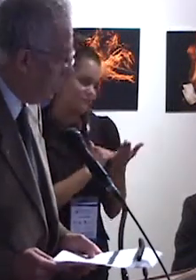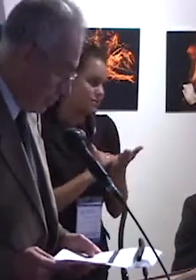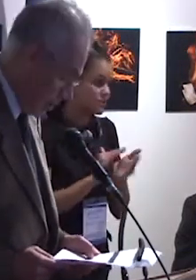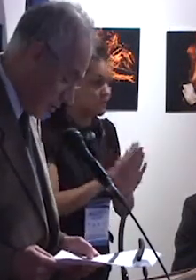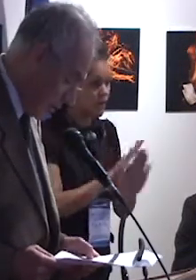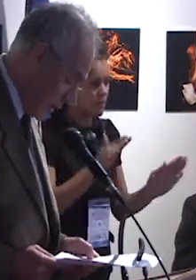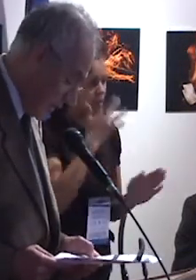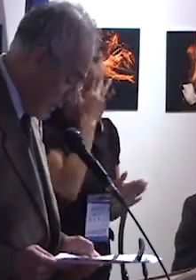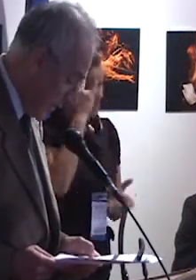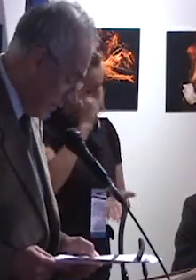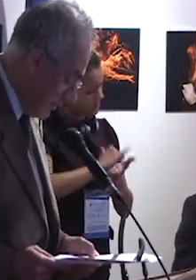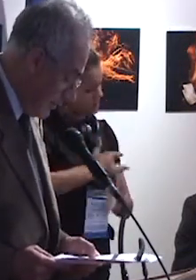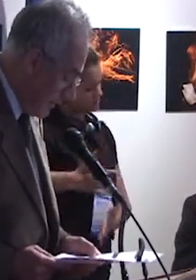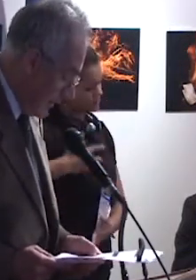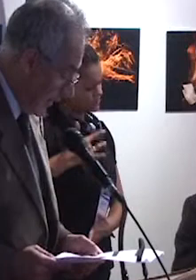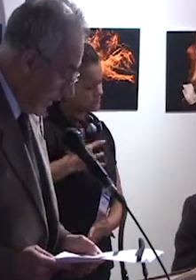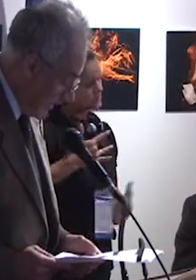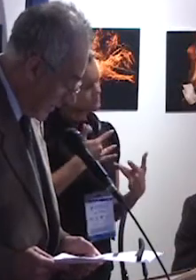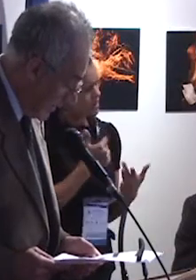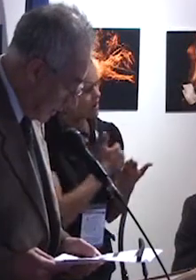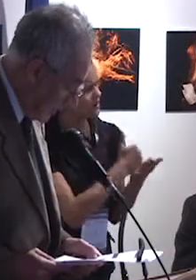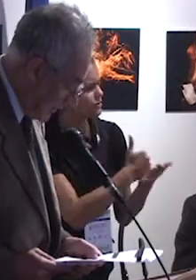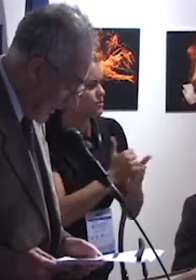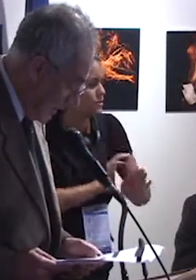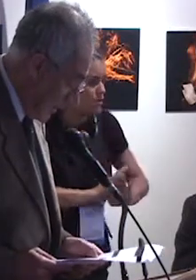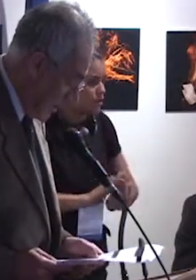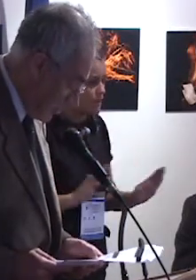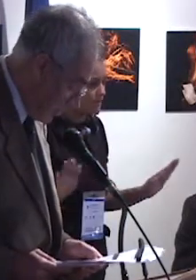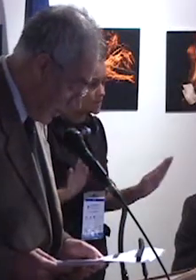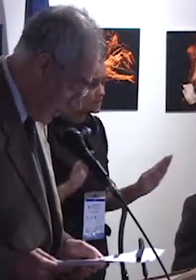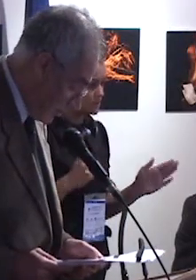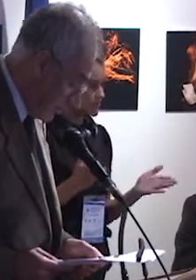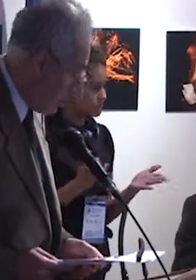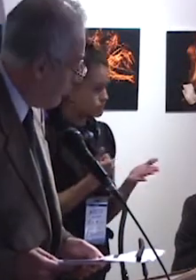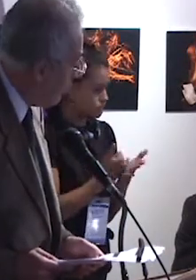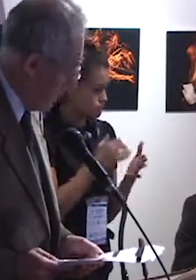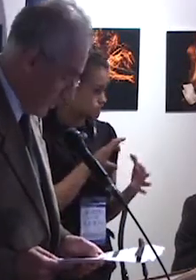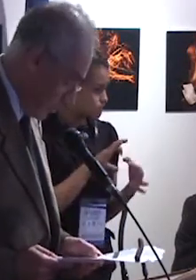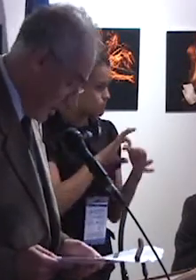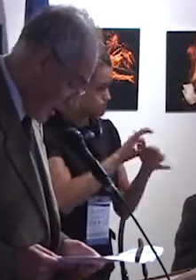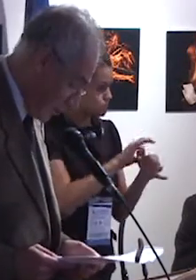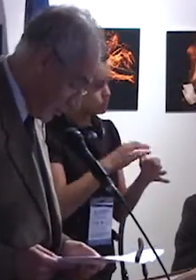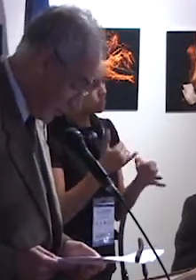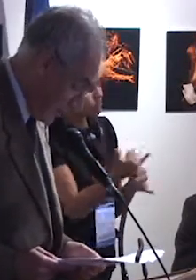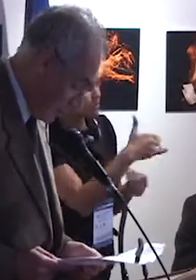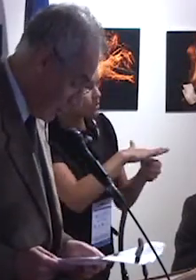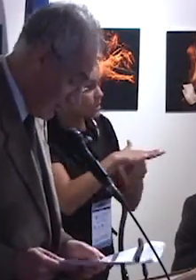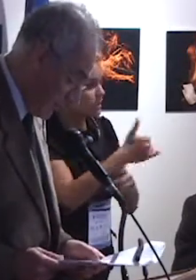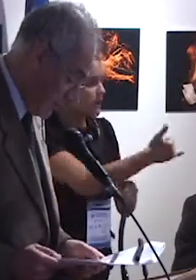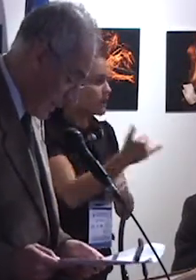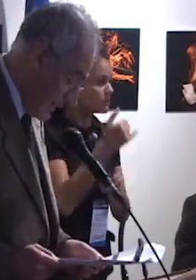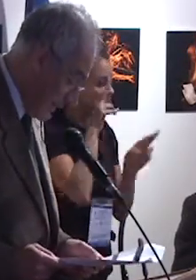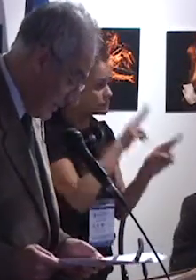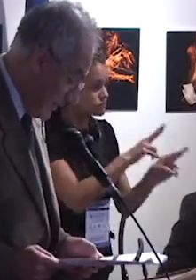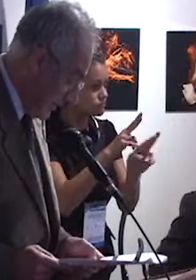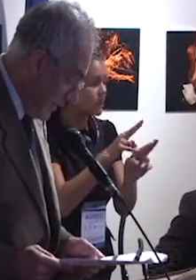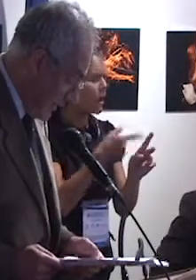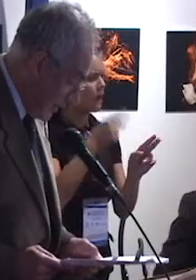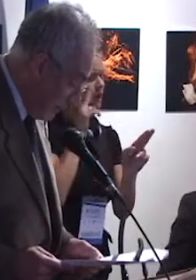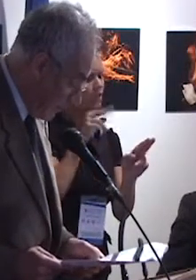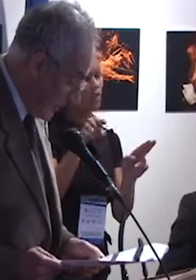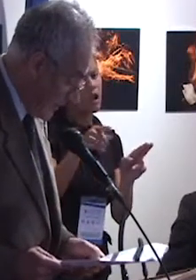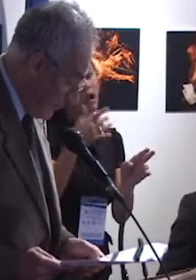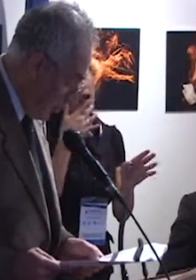y sentimientos de solidaridad, en el sentido literal de adhesión a causas comunes, no de reconocimiento de minusvalías,